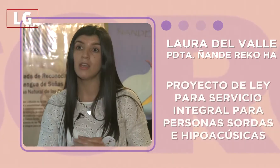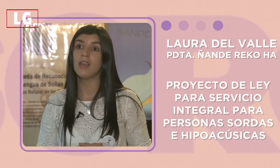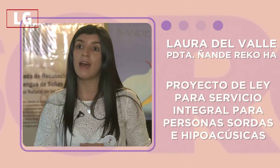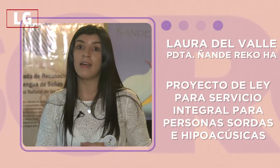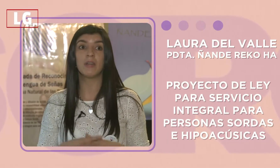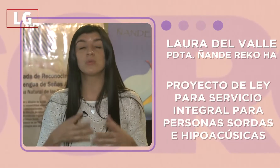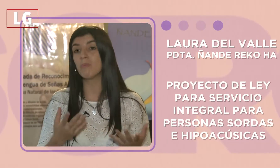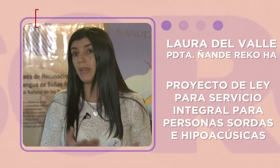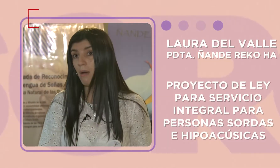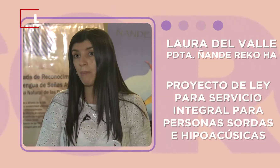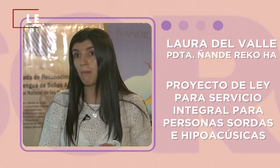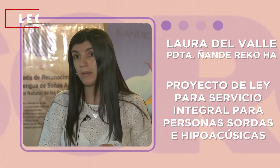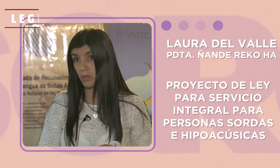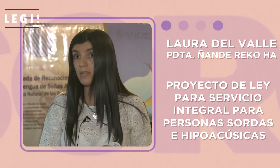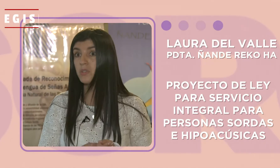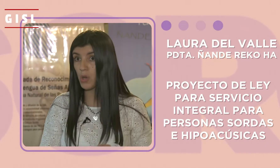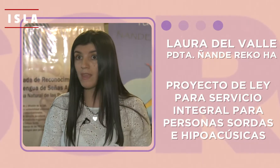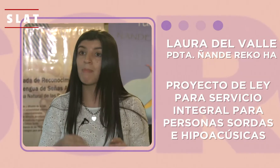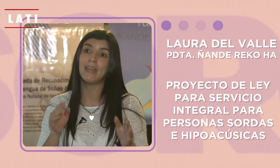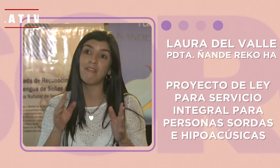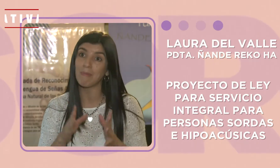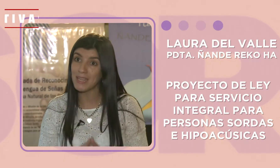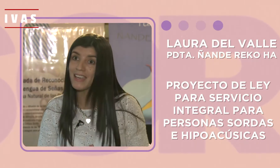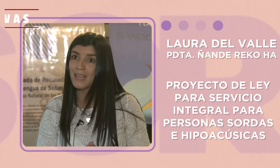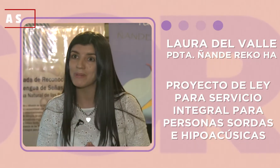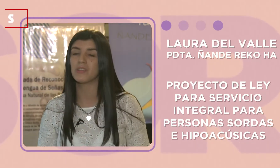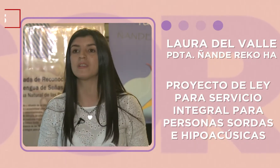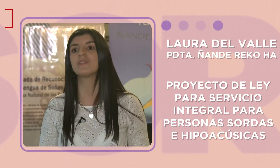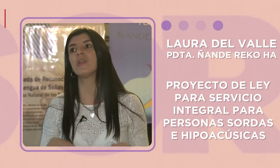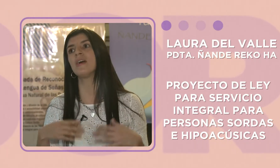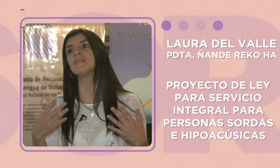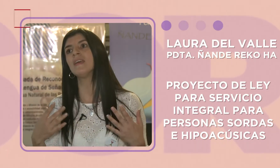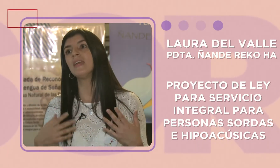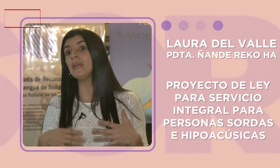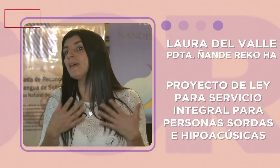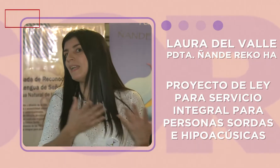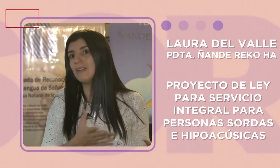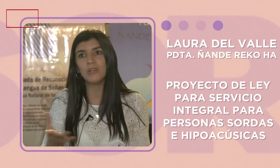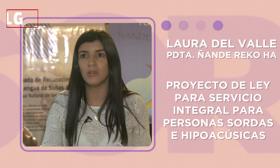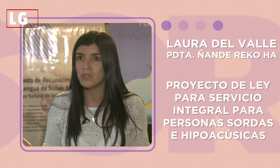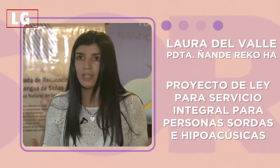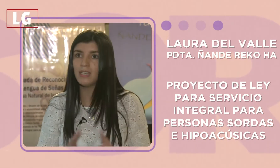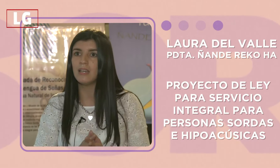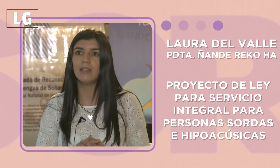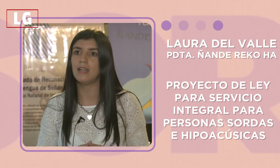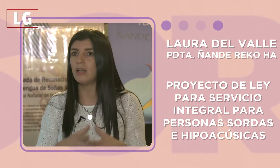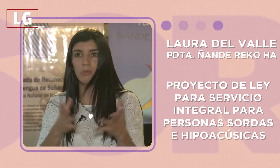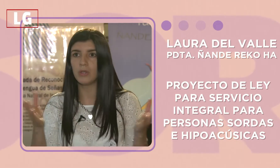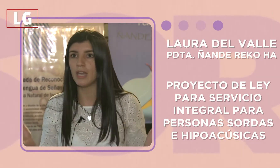a dar cursos para personas sordas, para las familias de las personas sordas y para los oyentes, la comunidad en